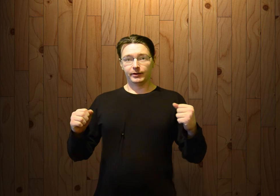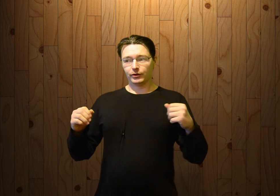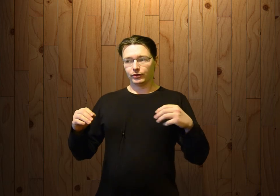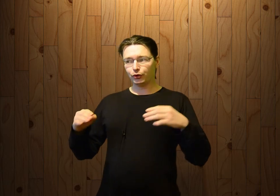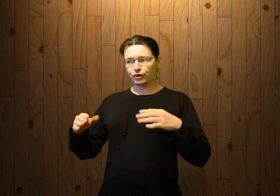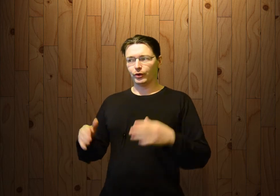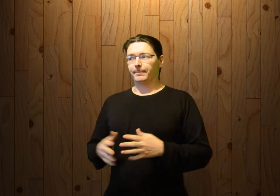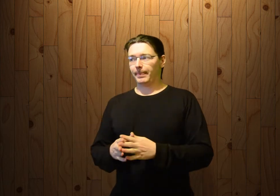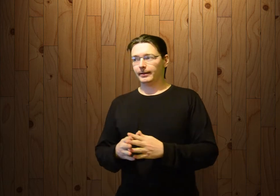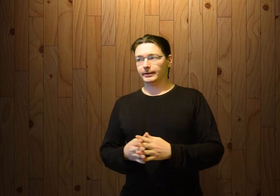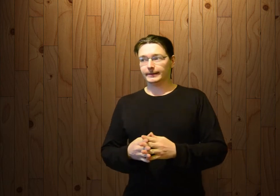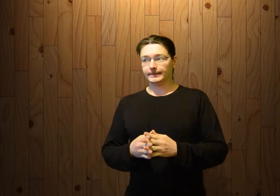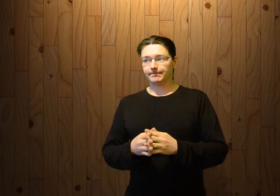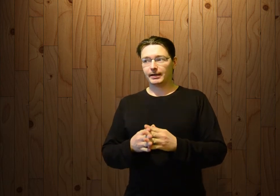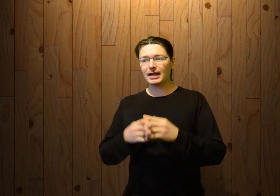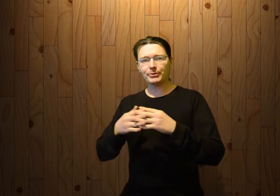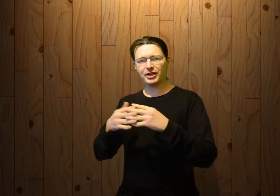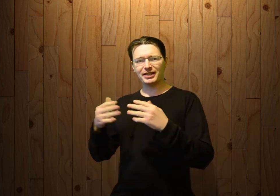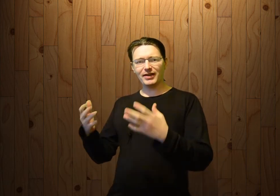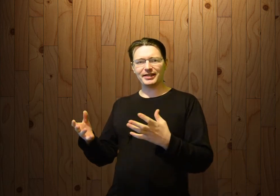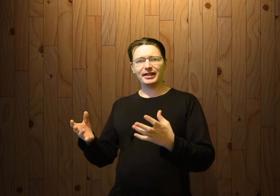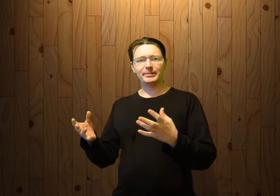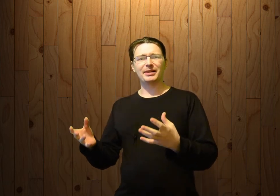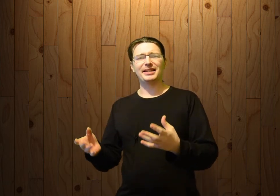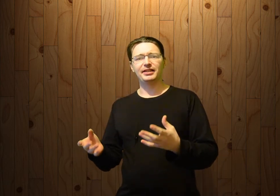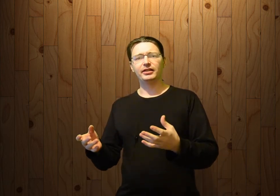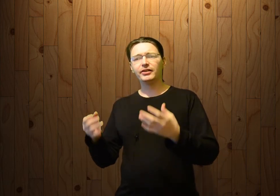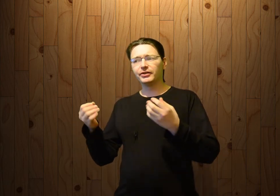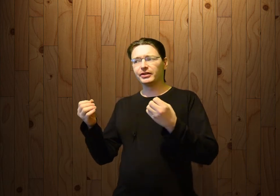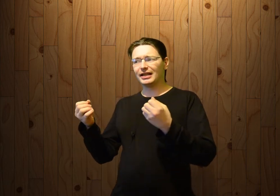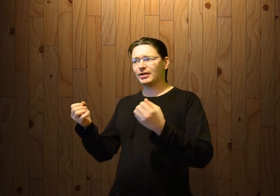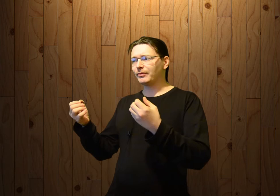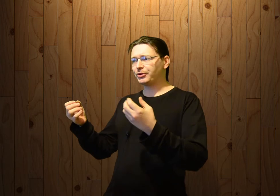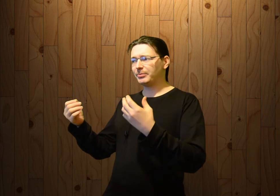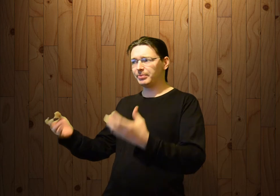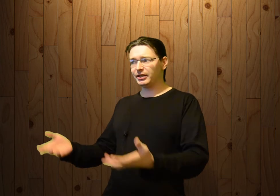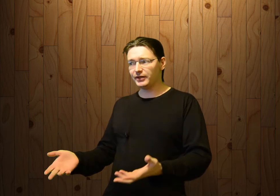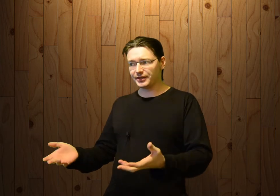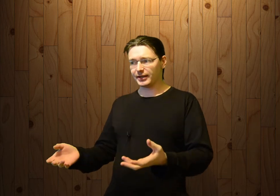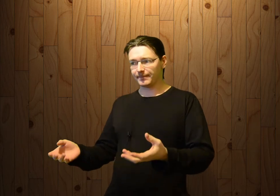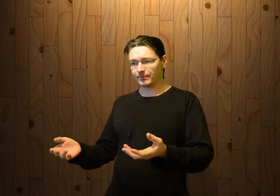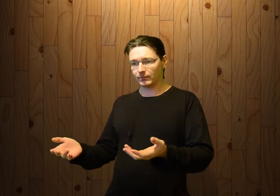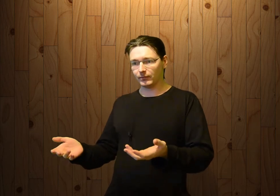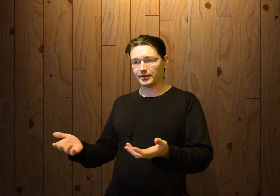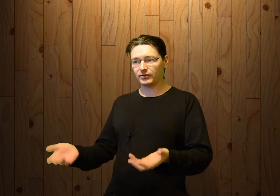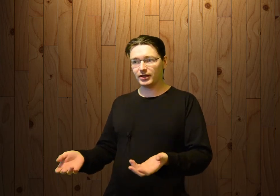Суть чего? Как вообще основался данный праздник? Как он вообще появился на свет?